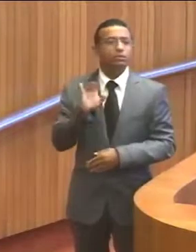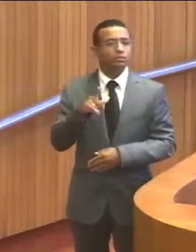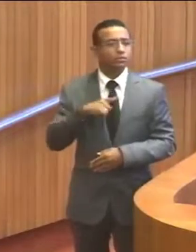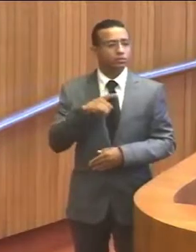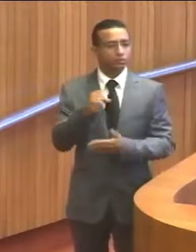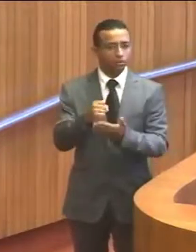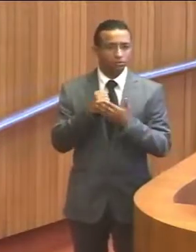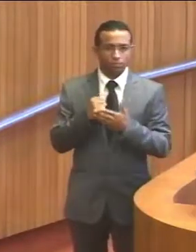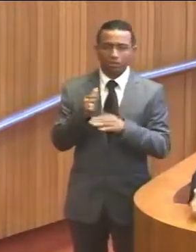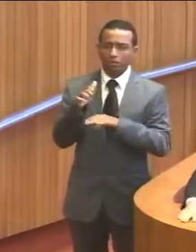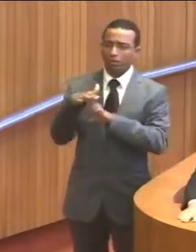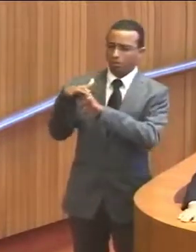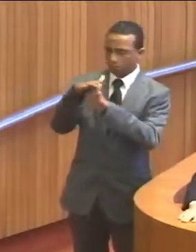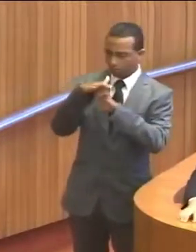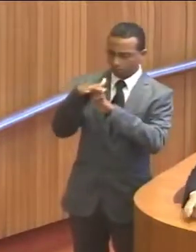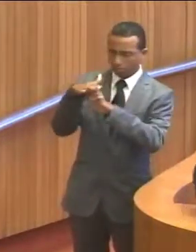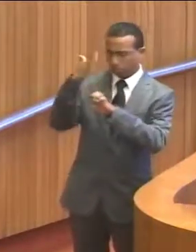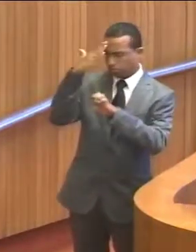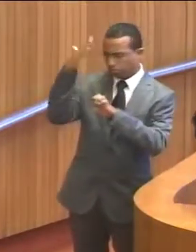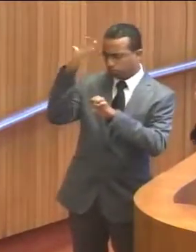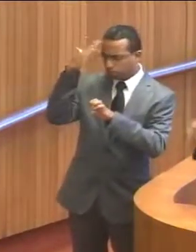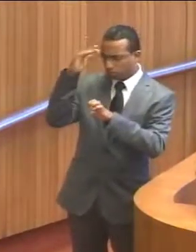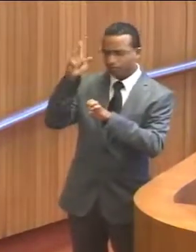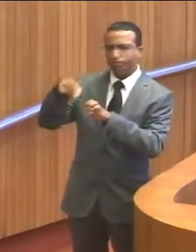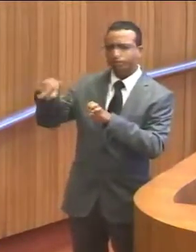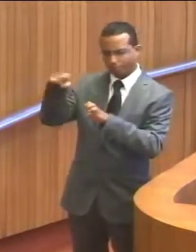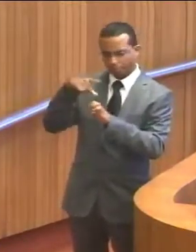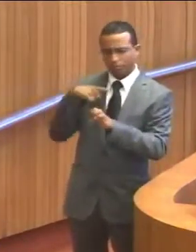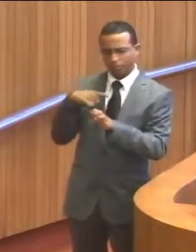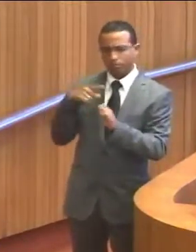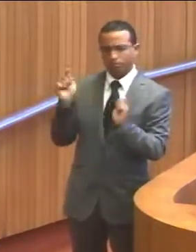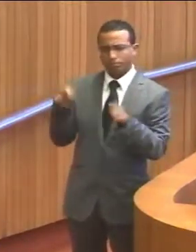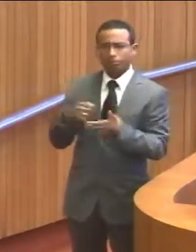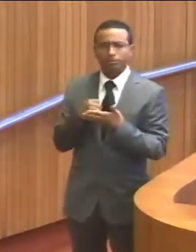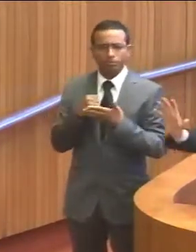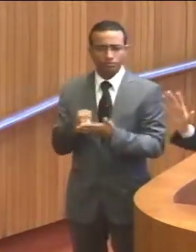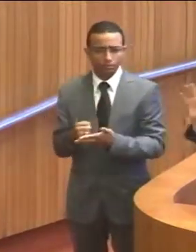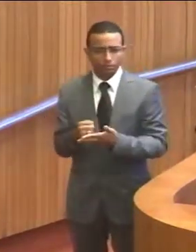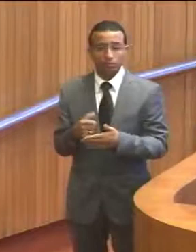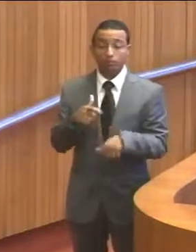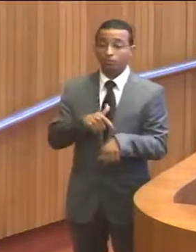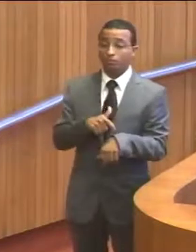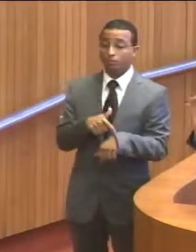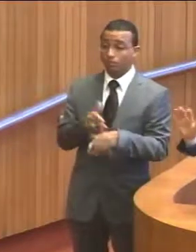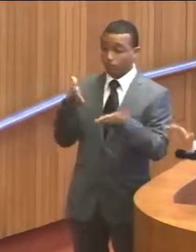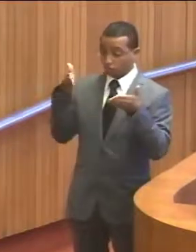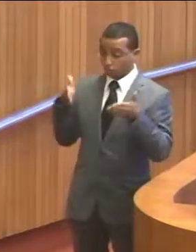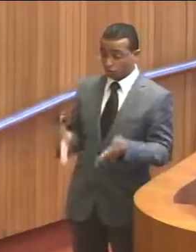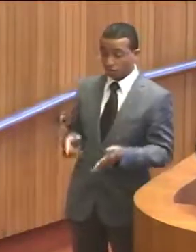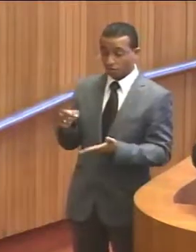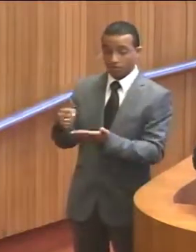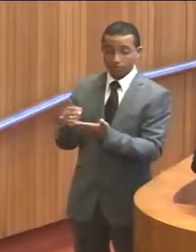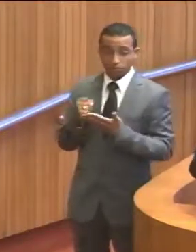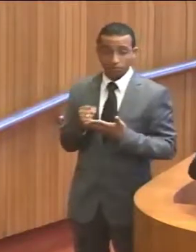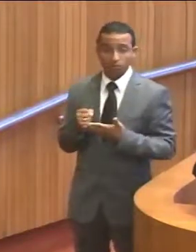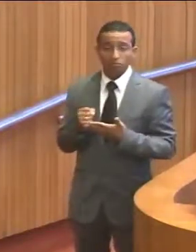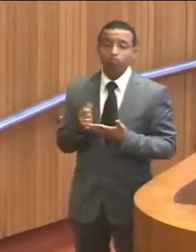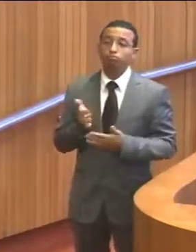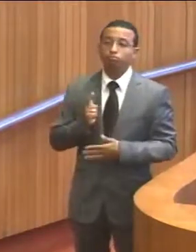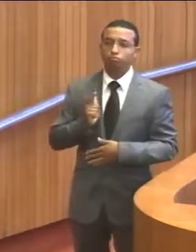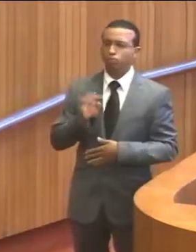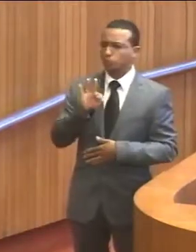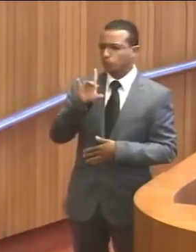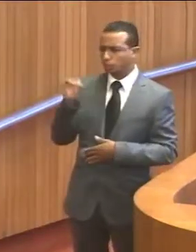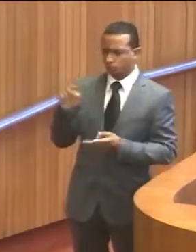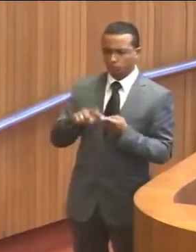às grandes empresas, os grandes empreendimentos. Aí, na hora que chega um grande empreendimento desse, aí tem tudo.